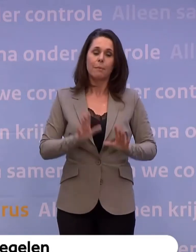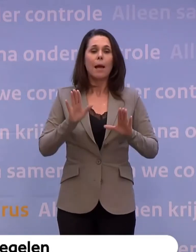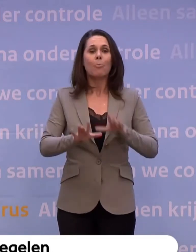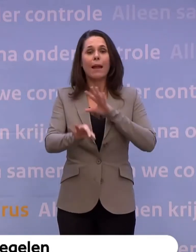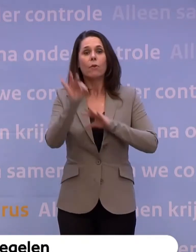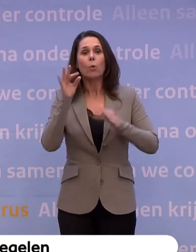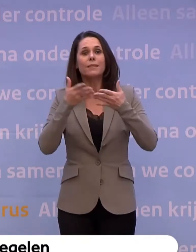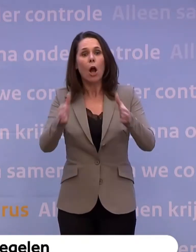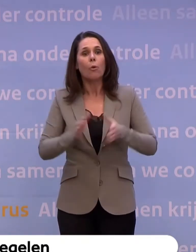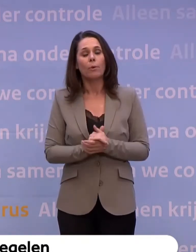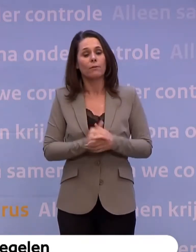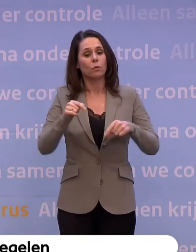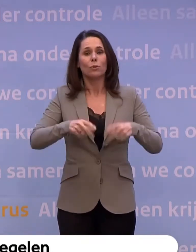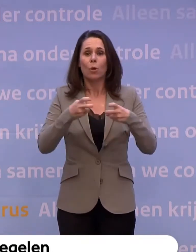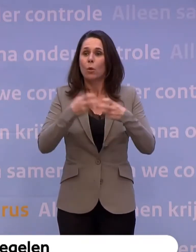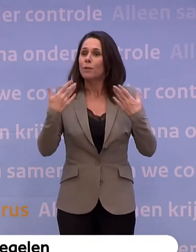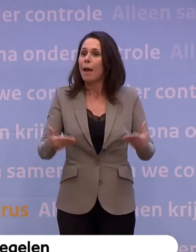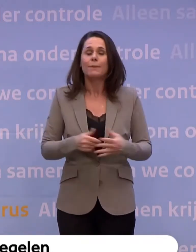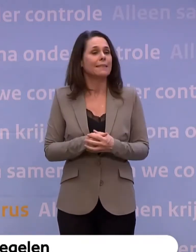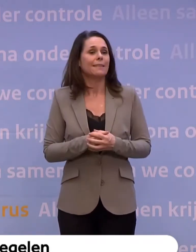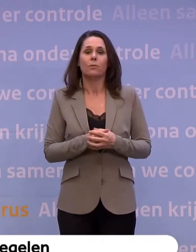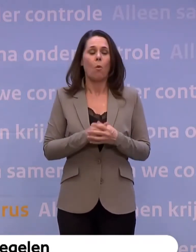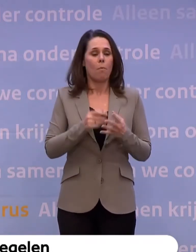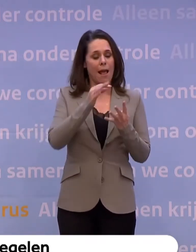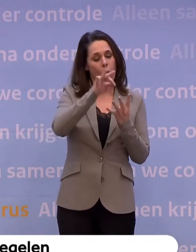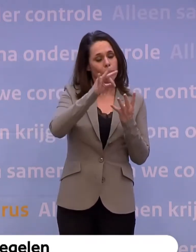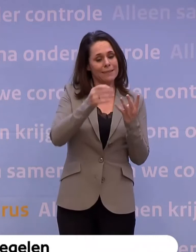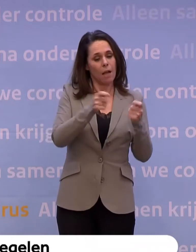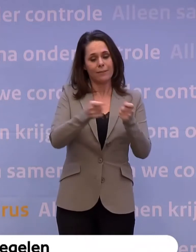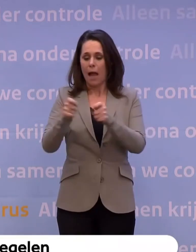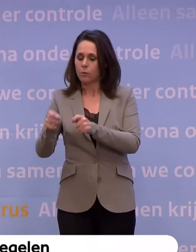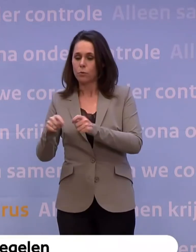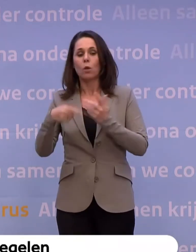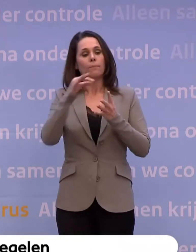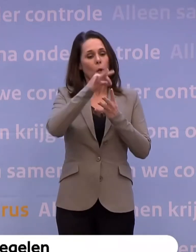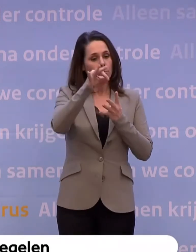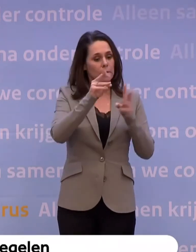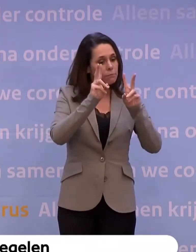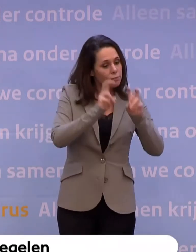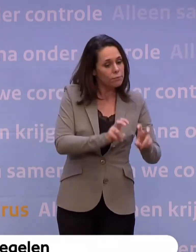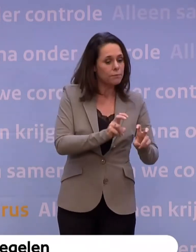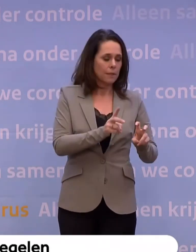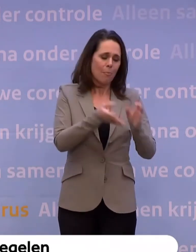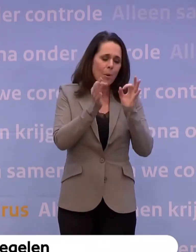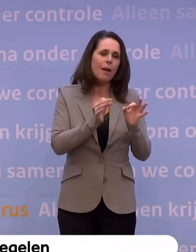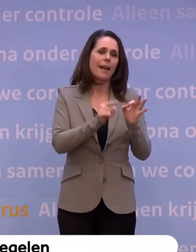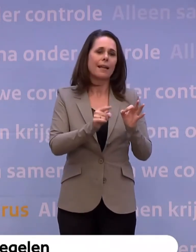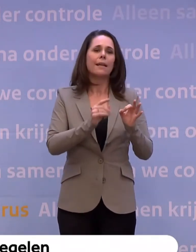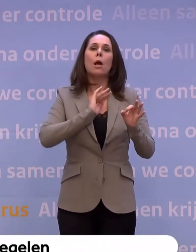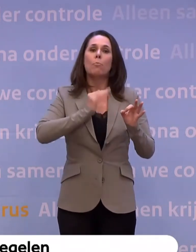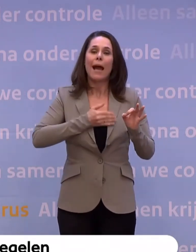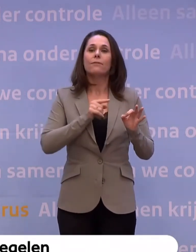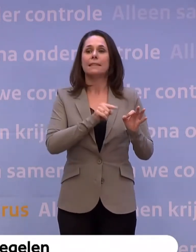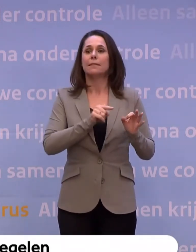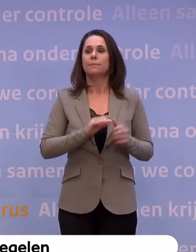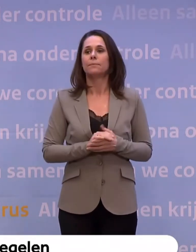...omdat we simpelweg de luxe op dit moment niet hebben om opties af te sluiten. Maar bij elke optie die we dan bekijken... ...is cruciaal dat je die privacy in acht neemt.